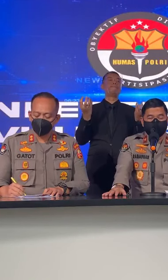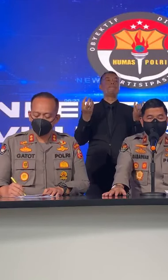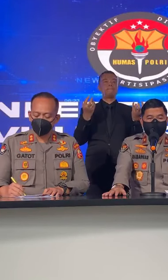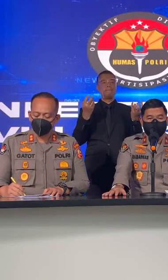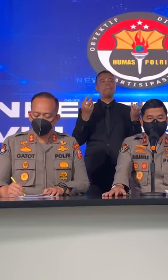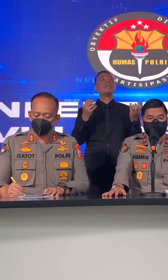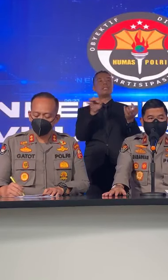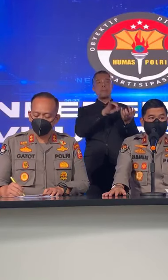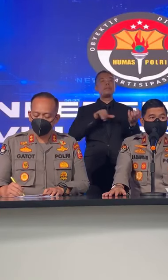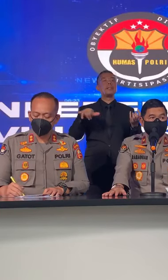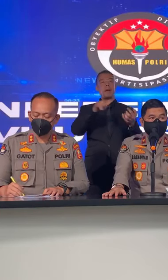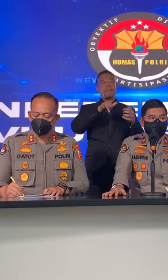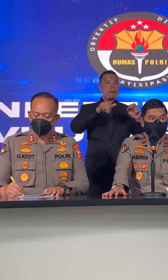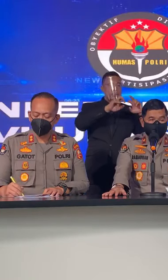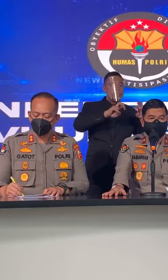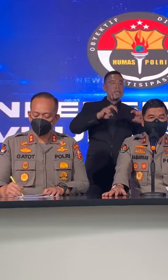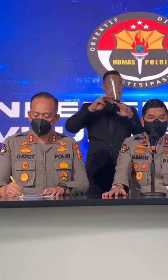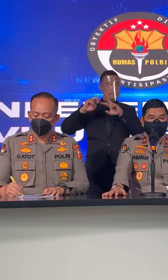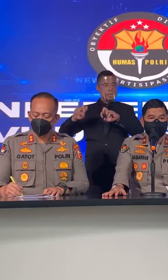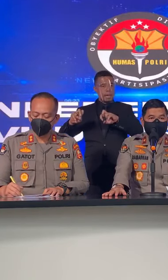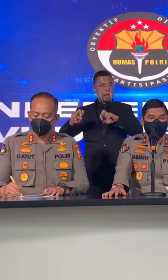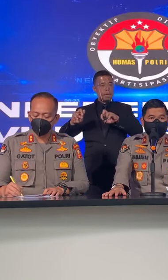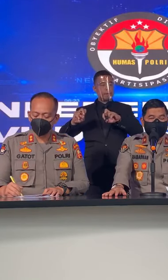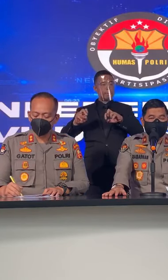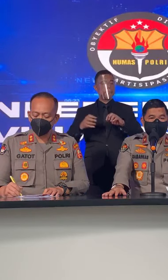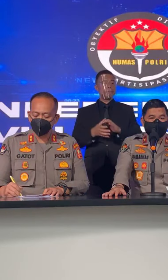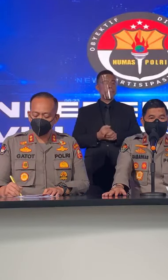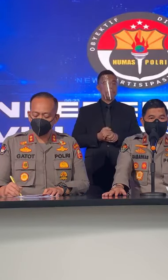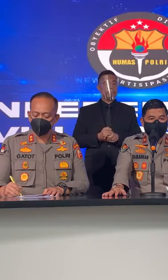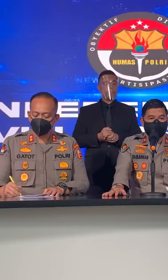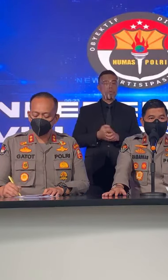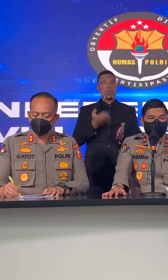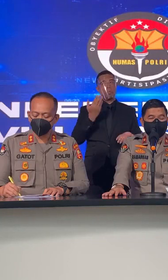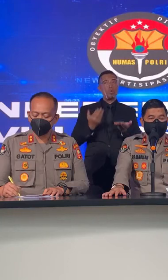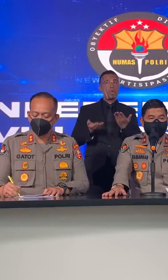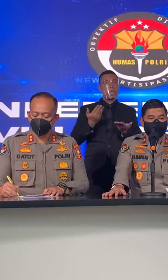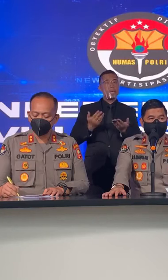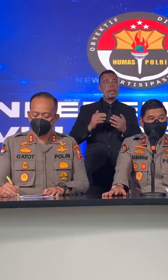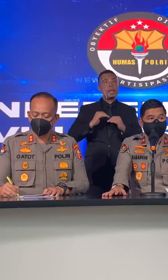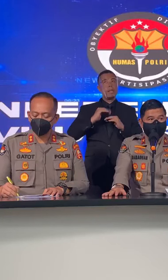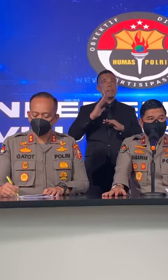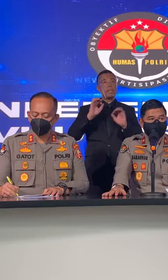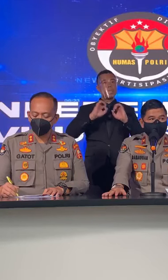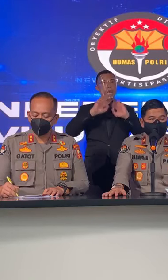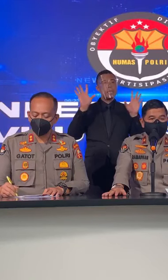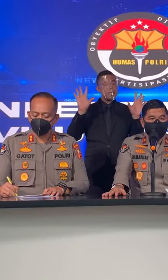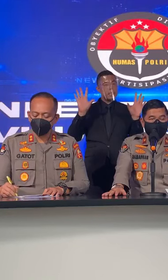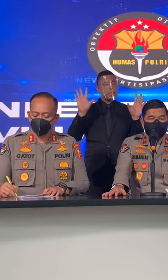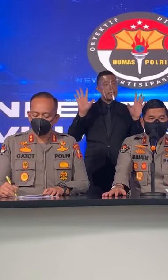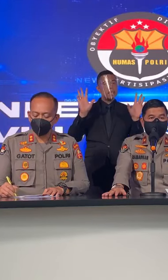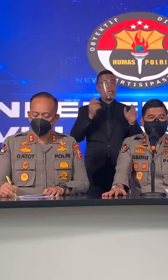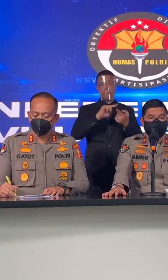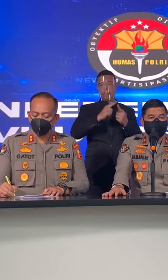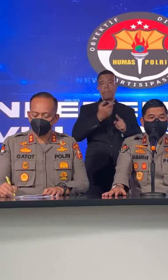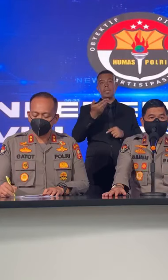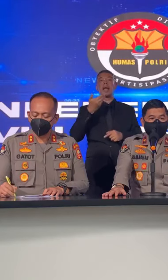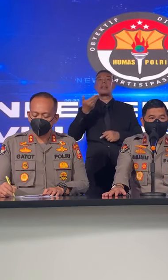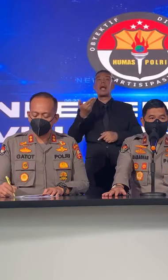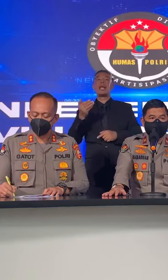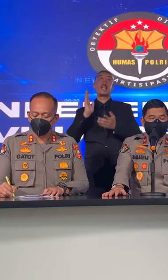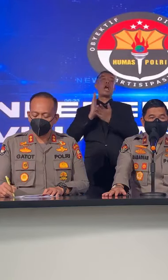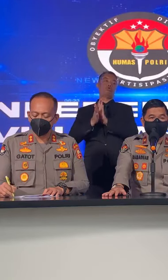Penyidik Polda Jabar Ya Mungkin Lebih Jelas Bersambutan Bisa